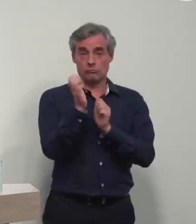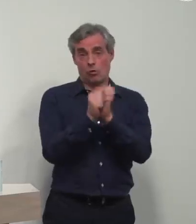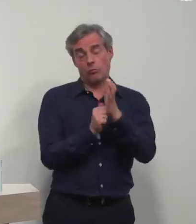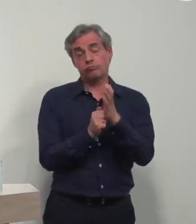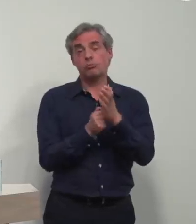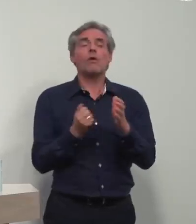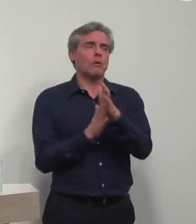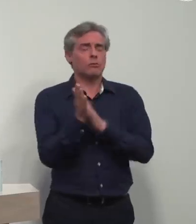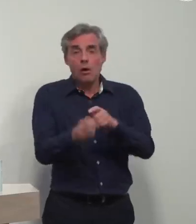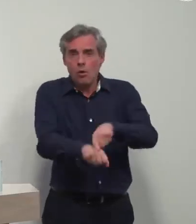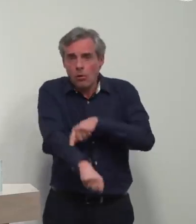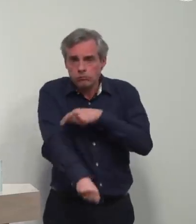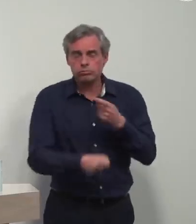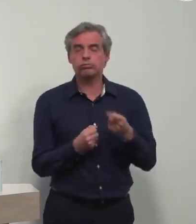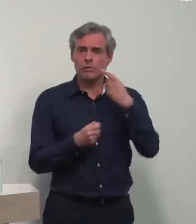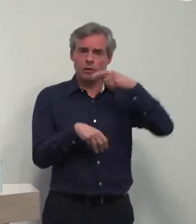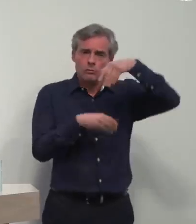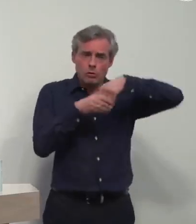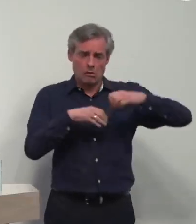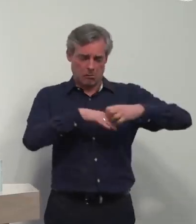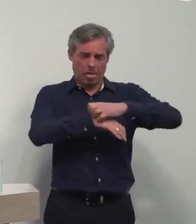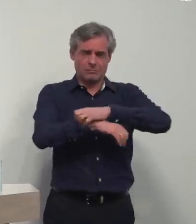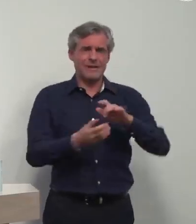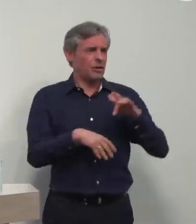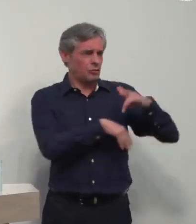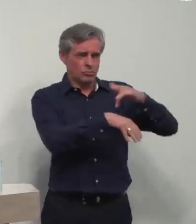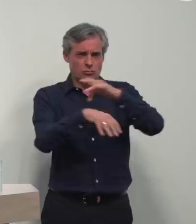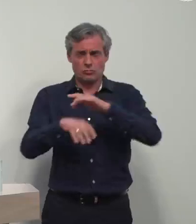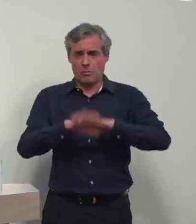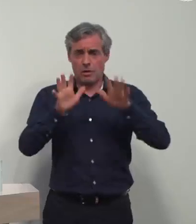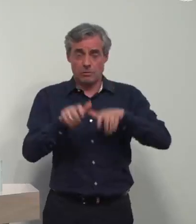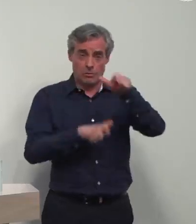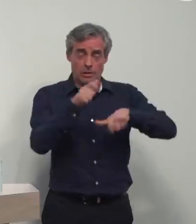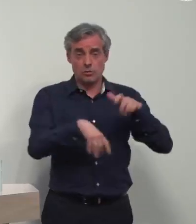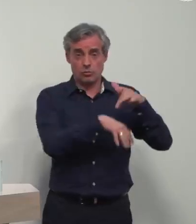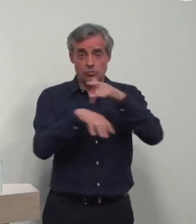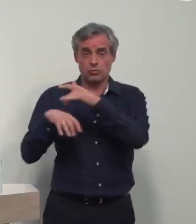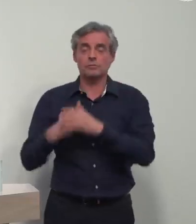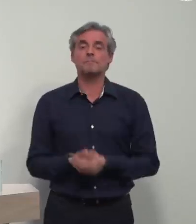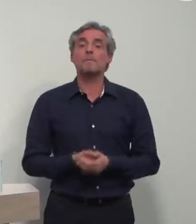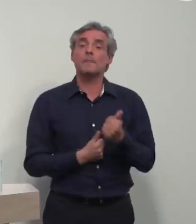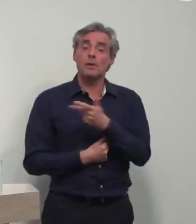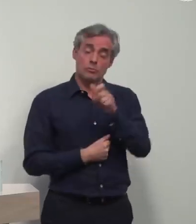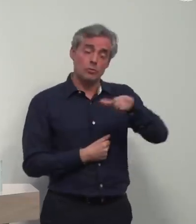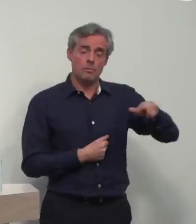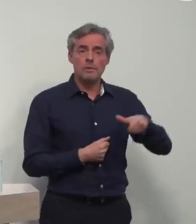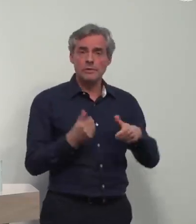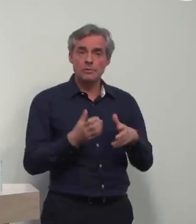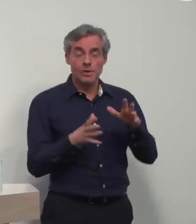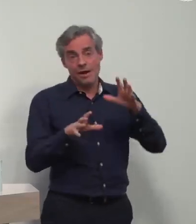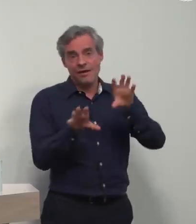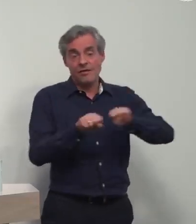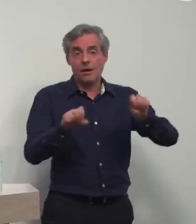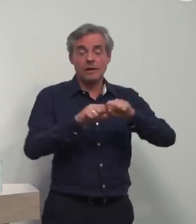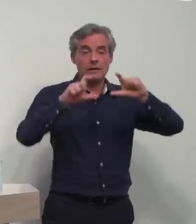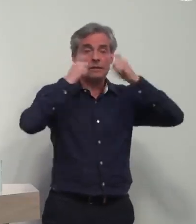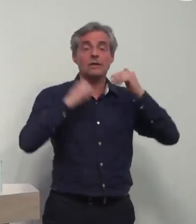qu'on va garder très longtemps contaminés en touchant de très nombreuses personnes. Certains d'entre vous confectionnent des masques